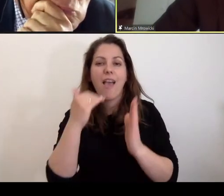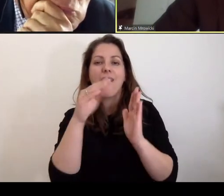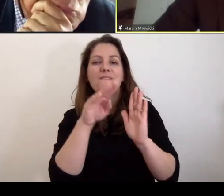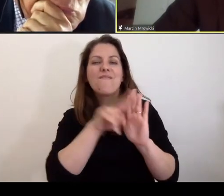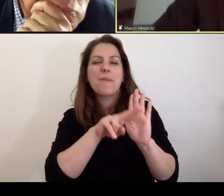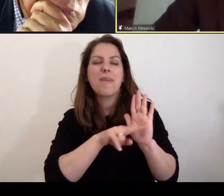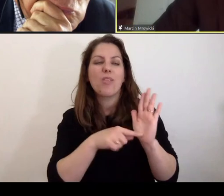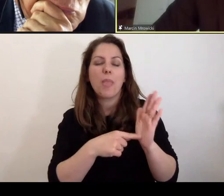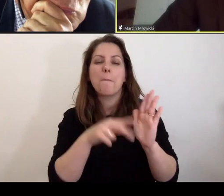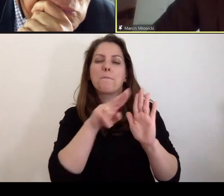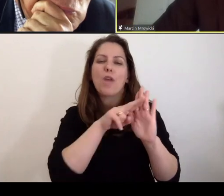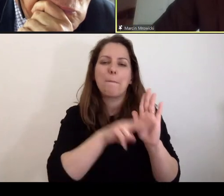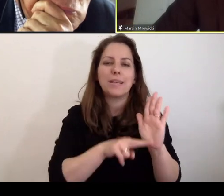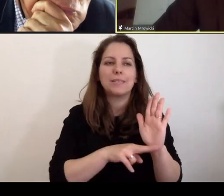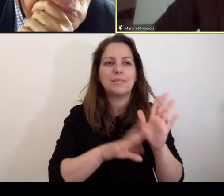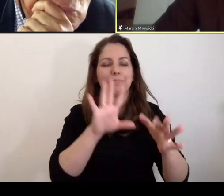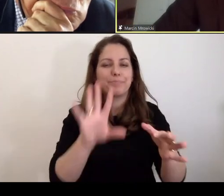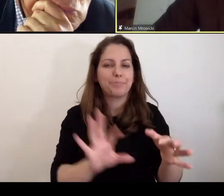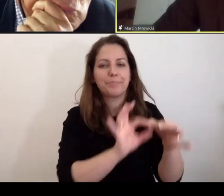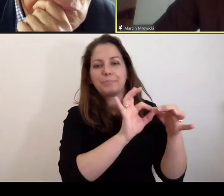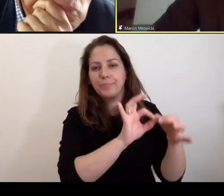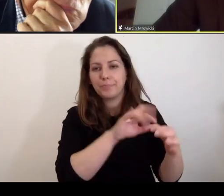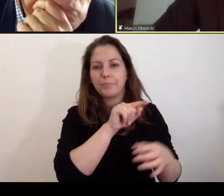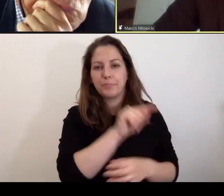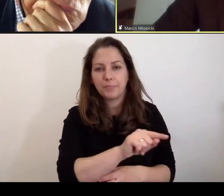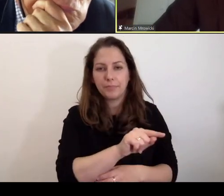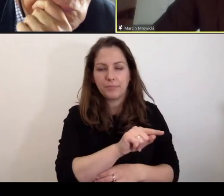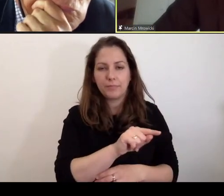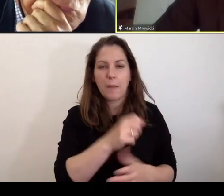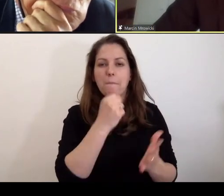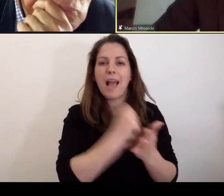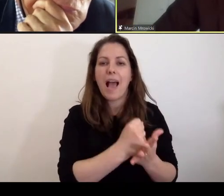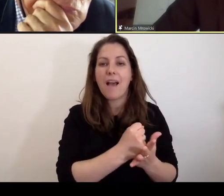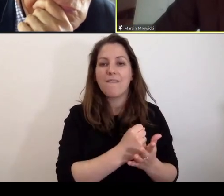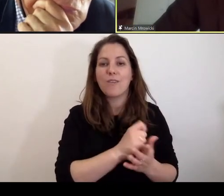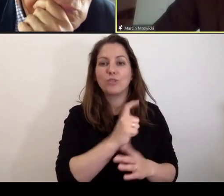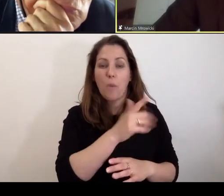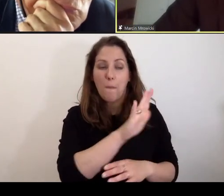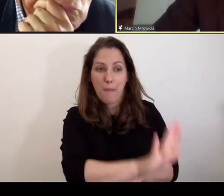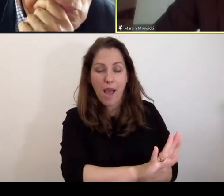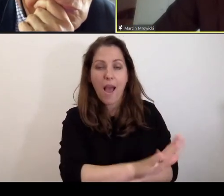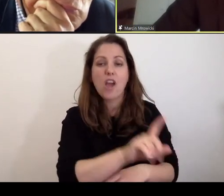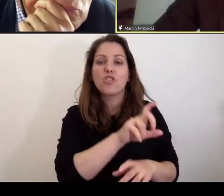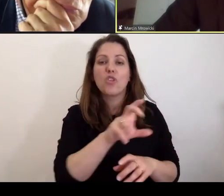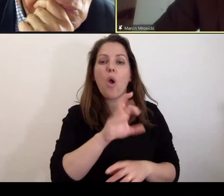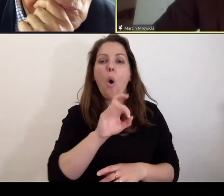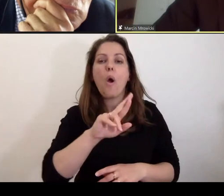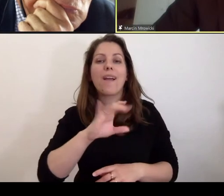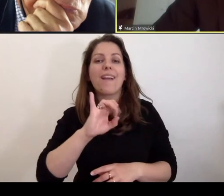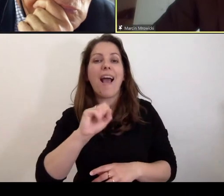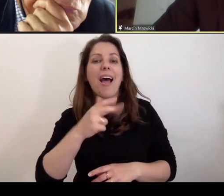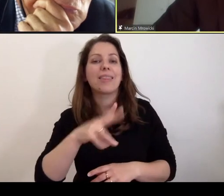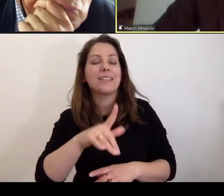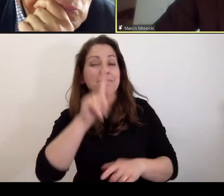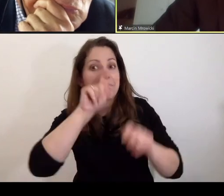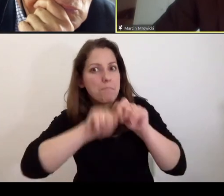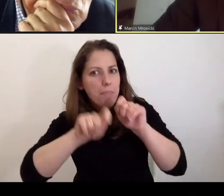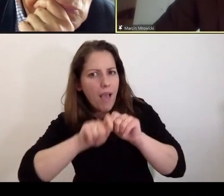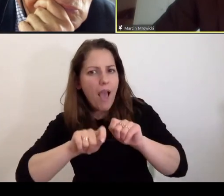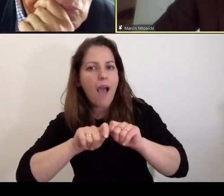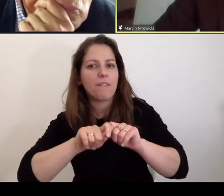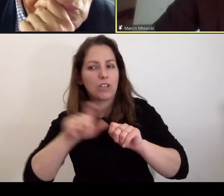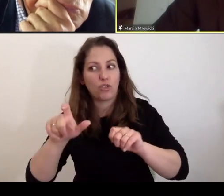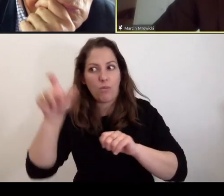przepisy odnoszące się do tych praw, które ona posiada, czy też organy w jakichkolwiek sprawdzają, czy